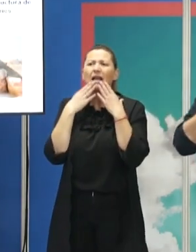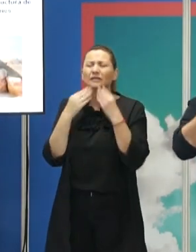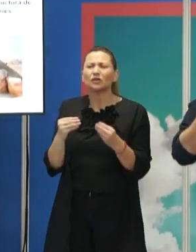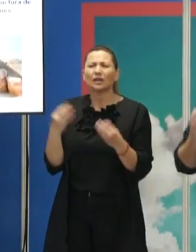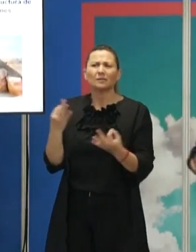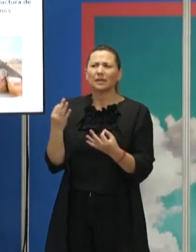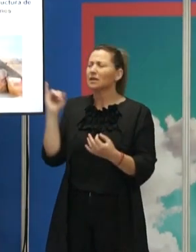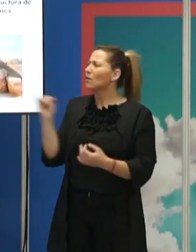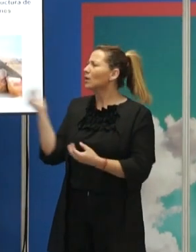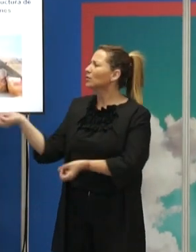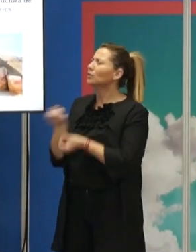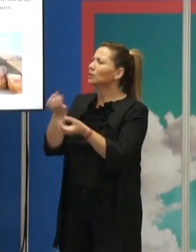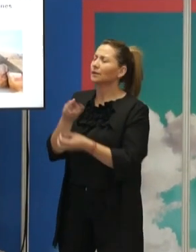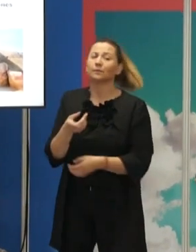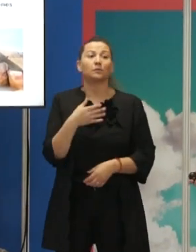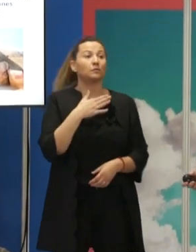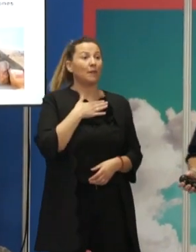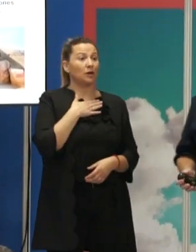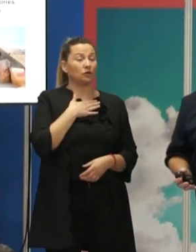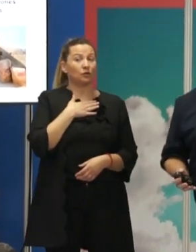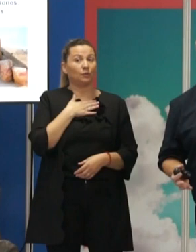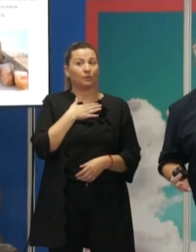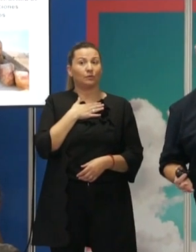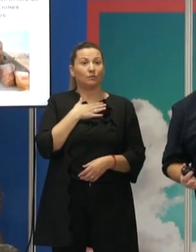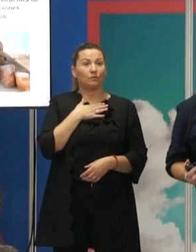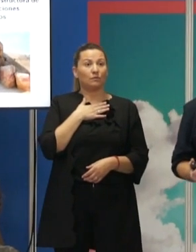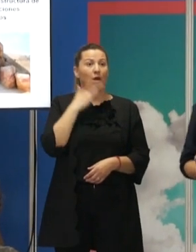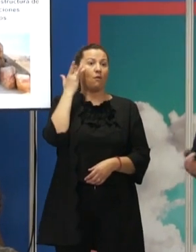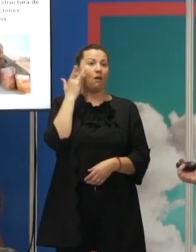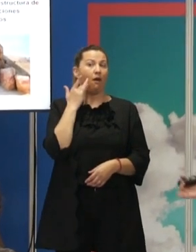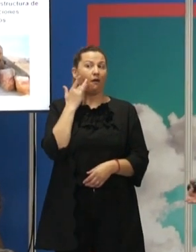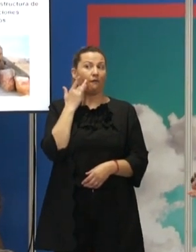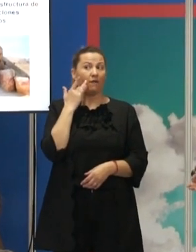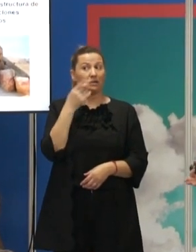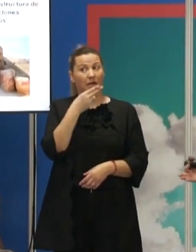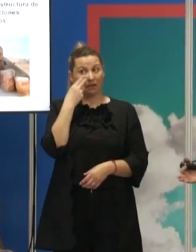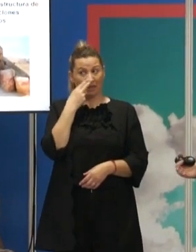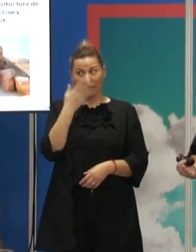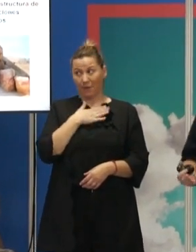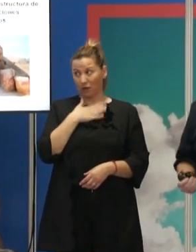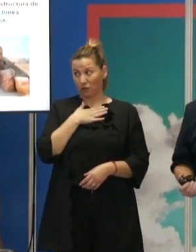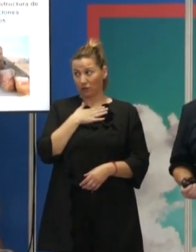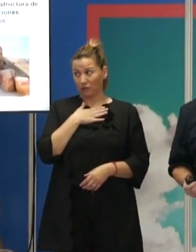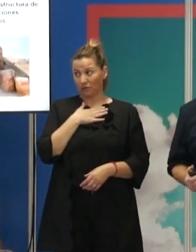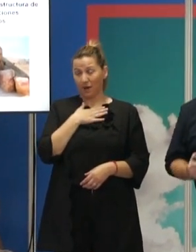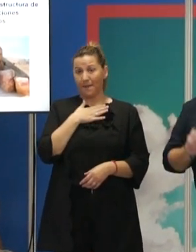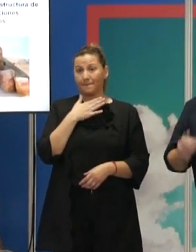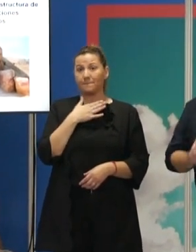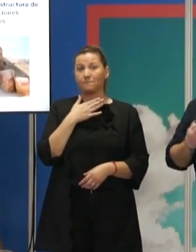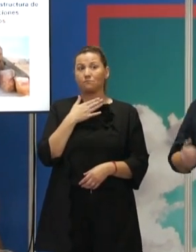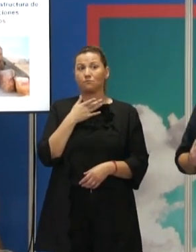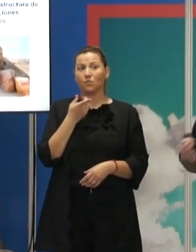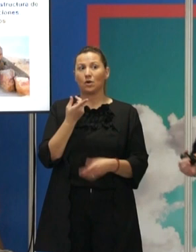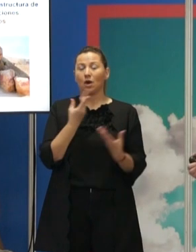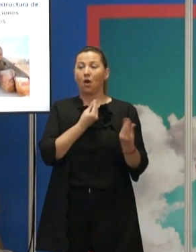6.000 años para nosotros será una fecha realmente interesante para nosotros en la parte de la prehistoria, porque además